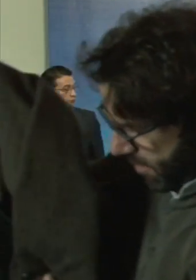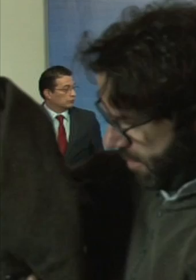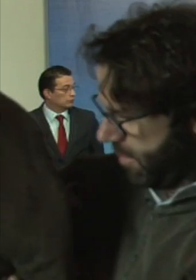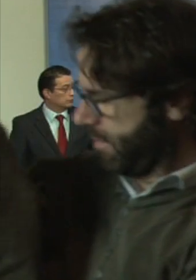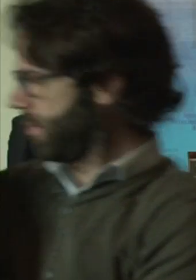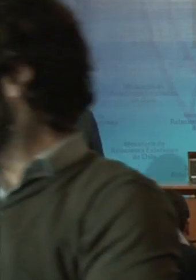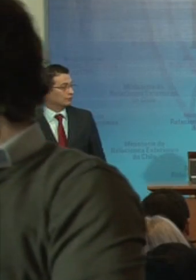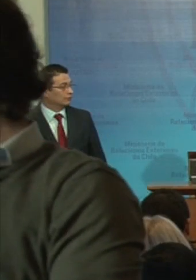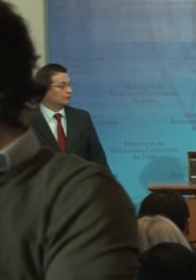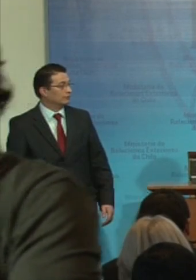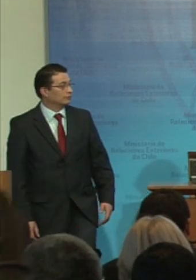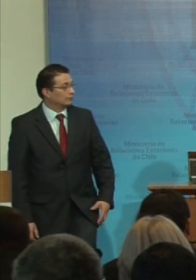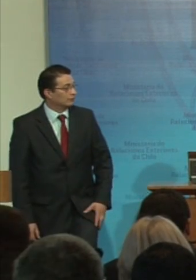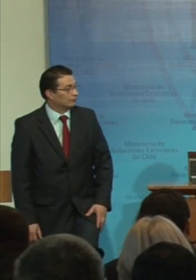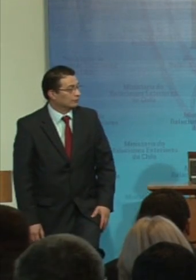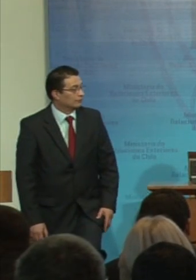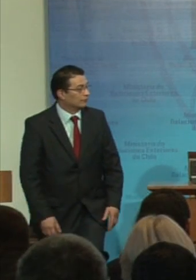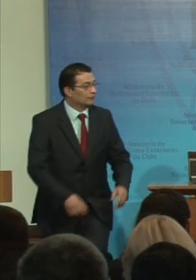gracias